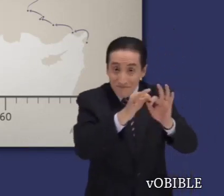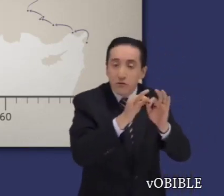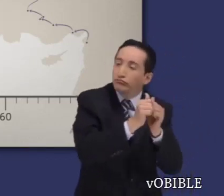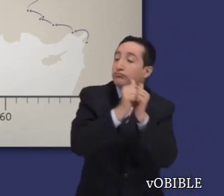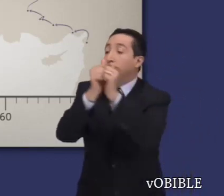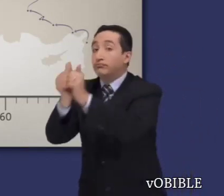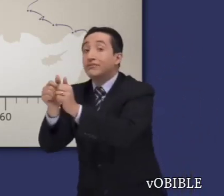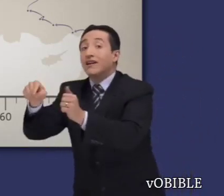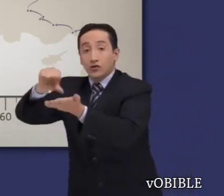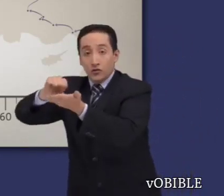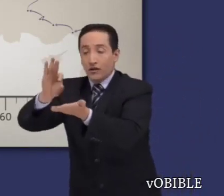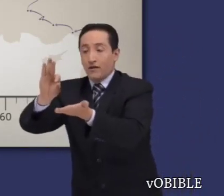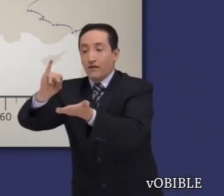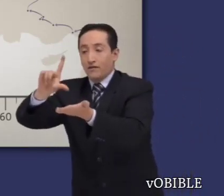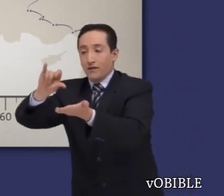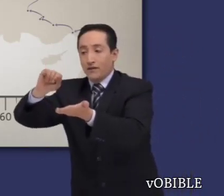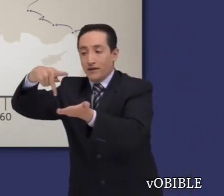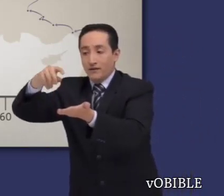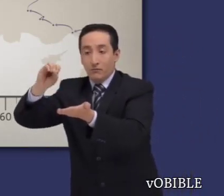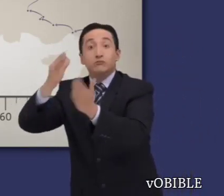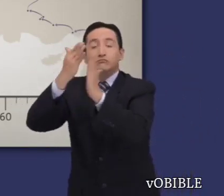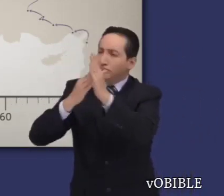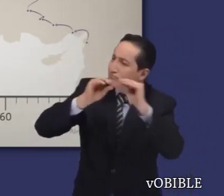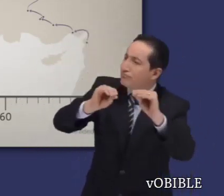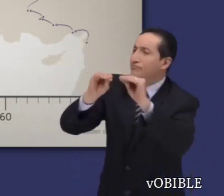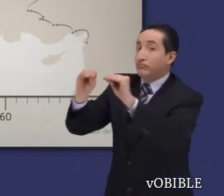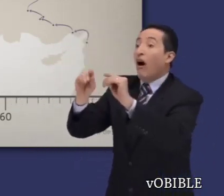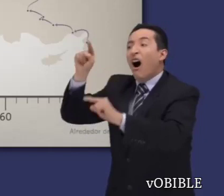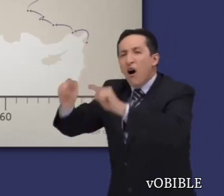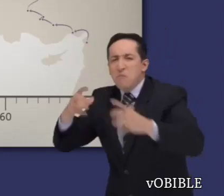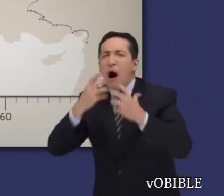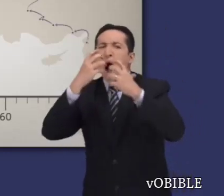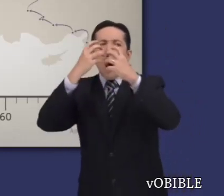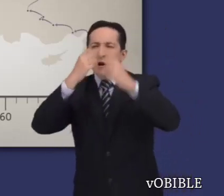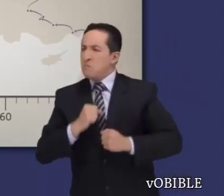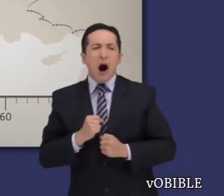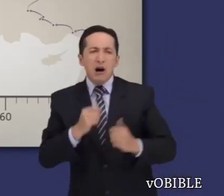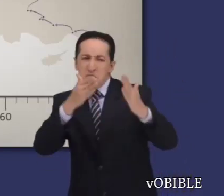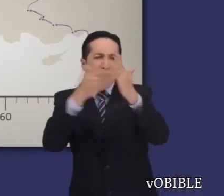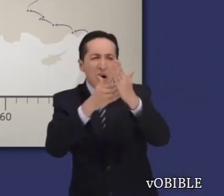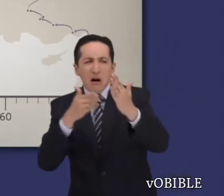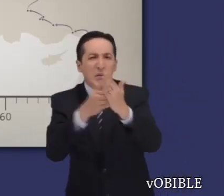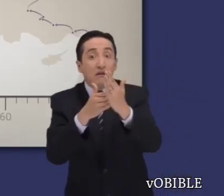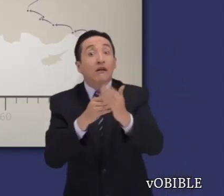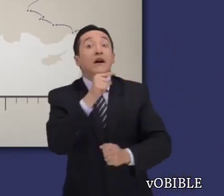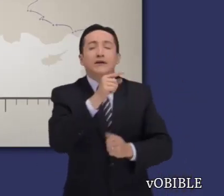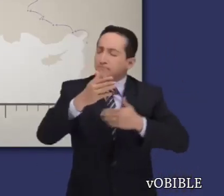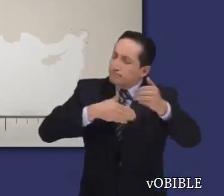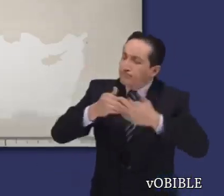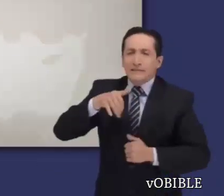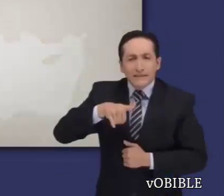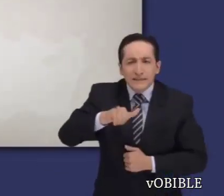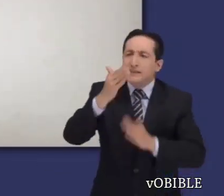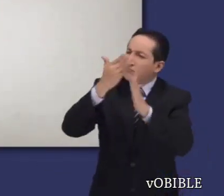Así que hacia el año 50, Pablo y sus compañeros de viaje predicaron por primera vez las buenas noticias en la ciudad macedonia